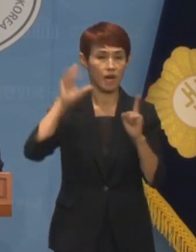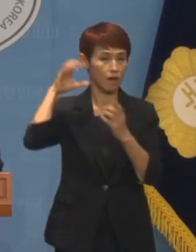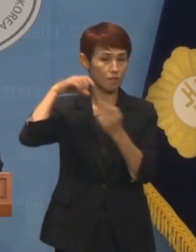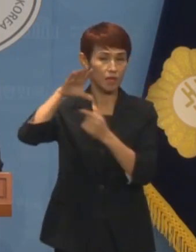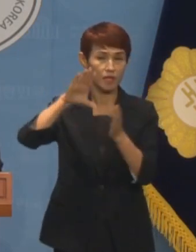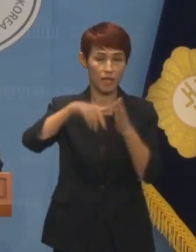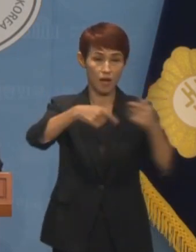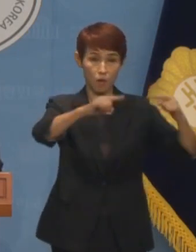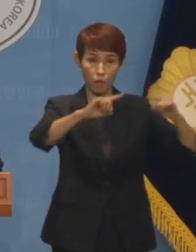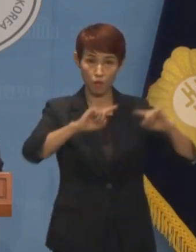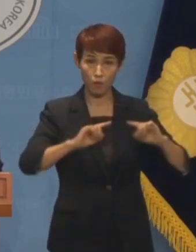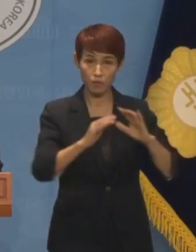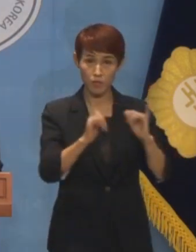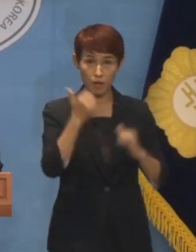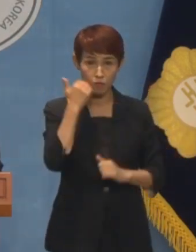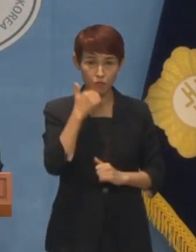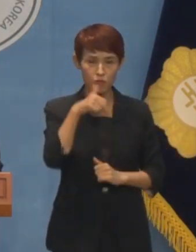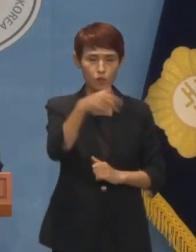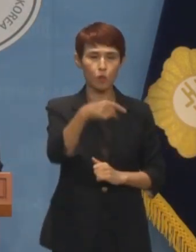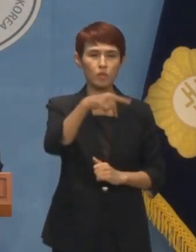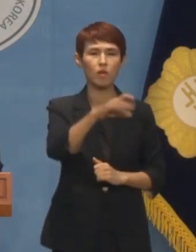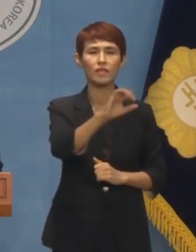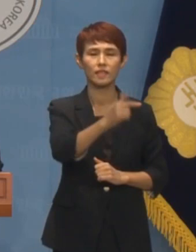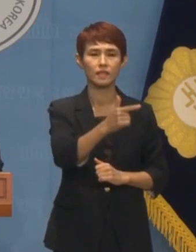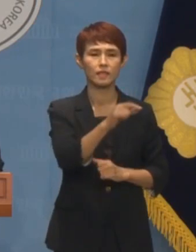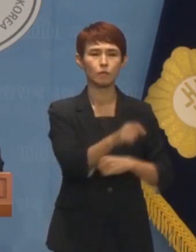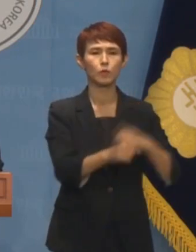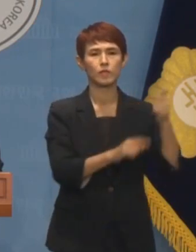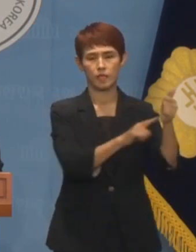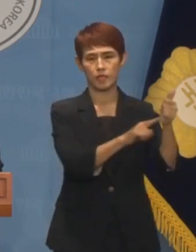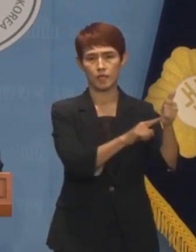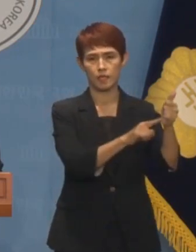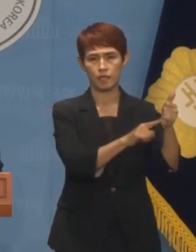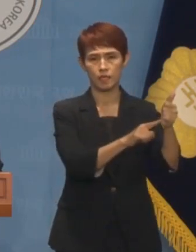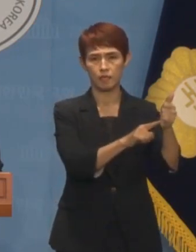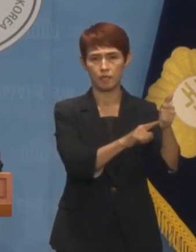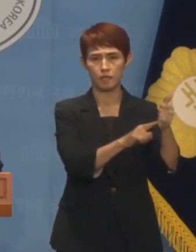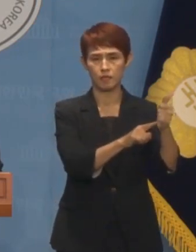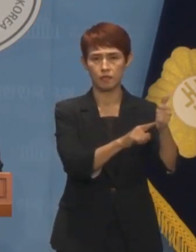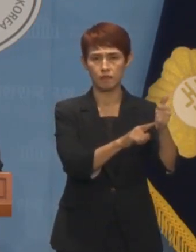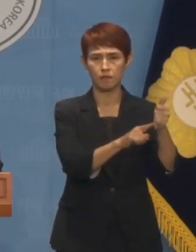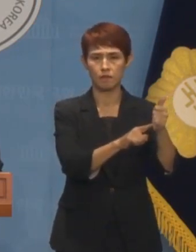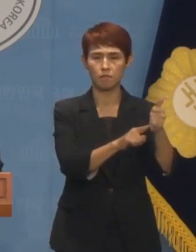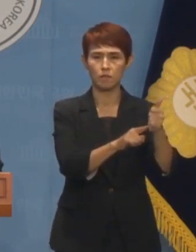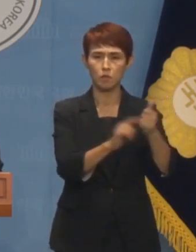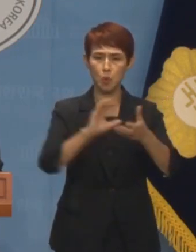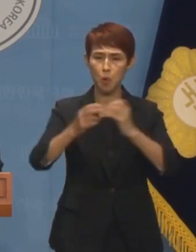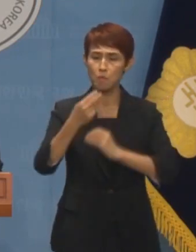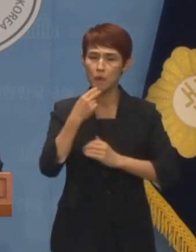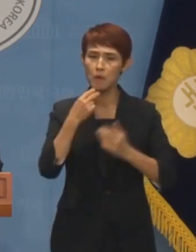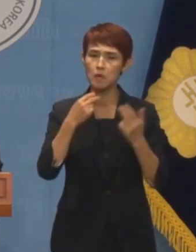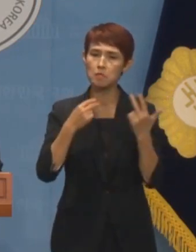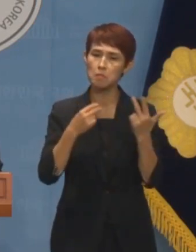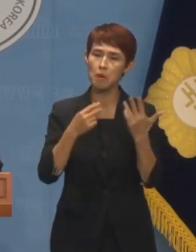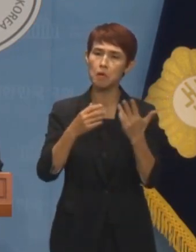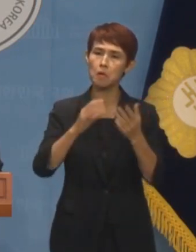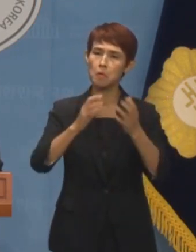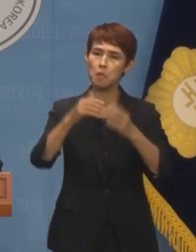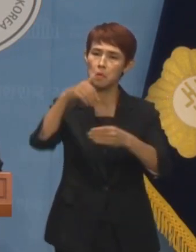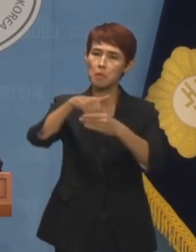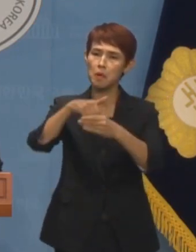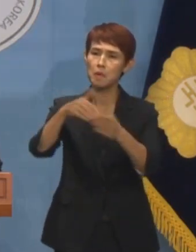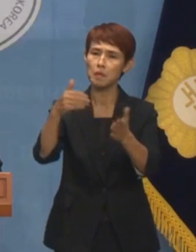출석한 조성은 사무처장이 토론 없이 7, 8차례 투표로 정했다고 한